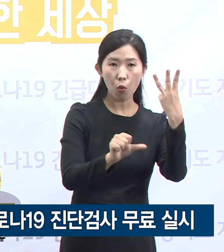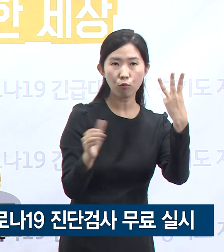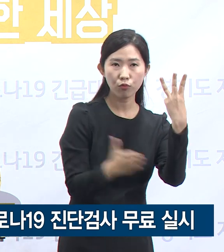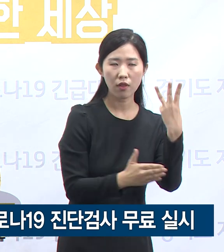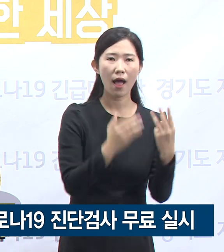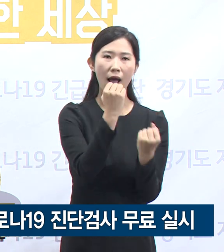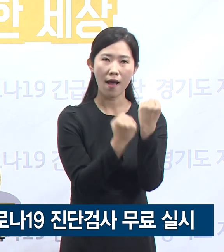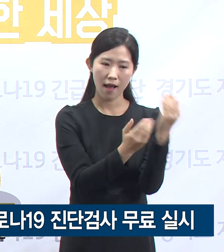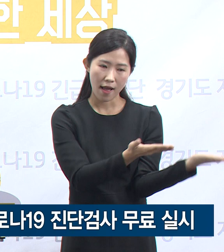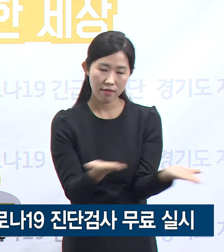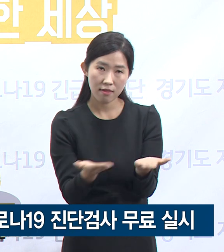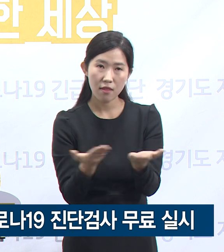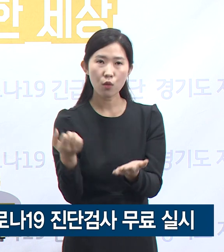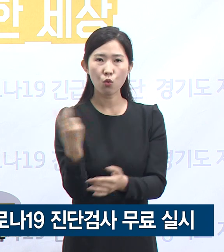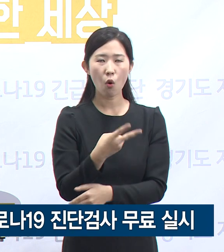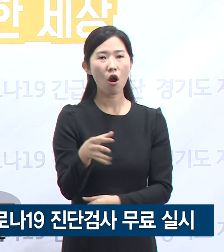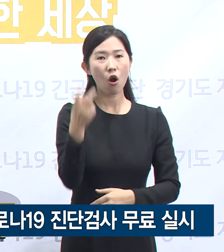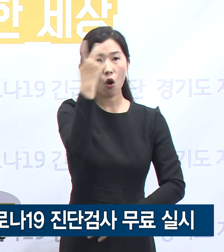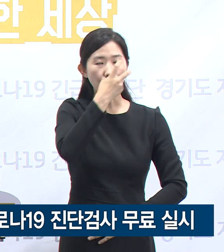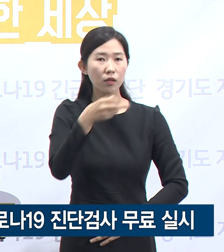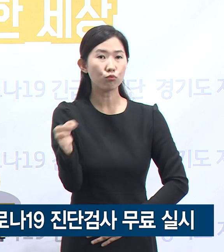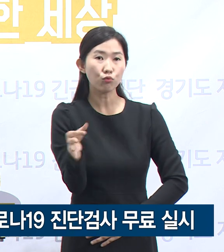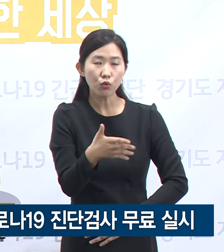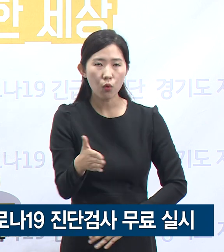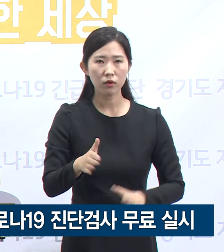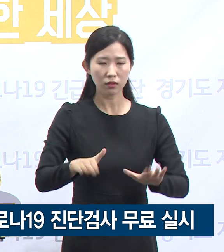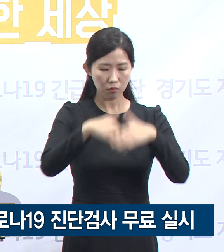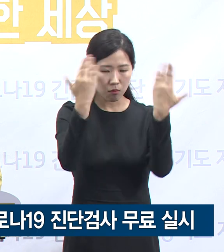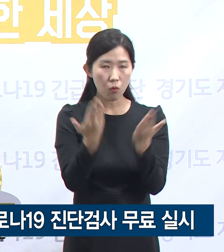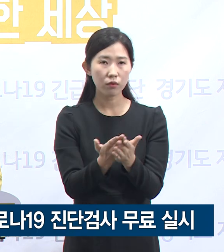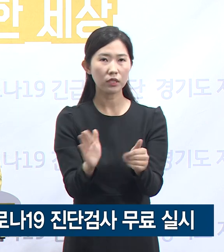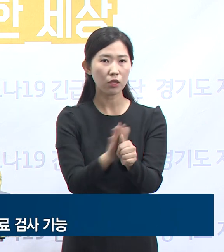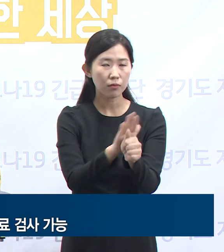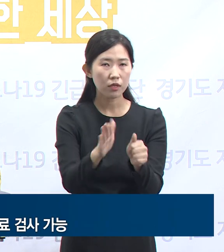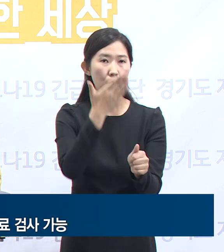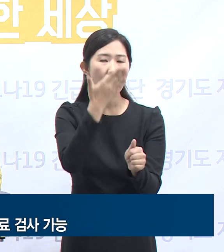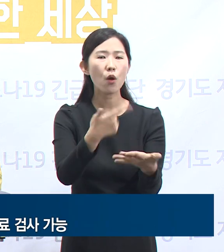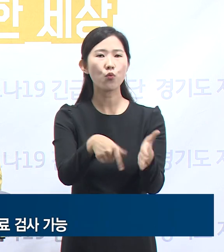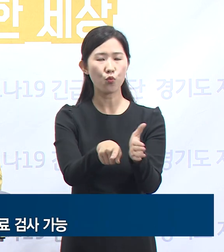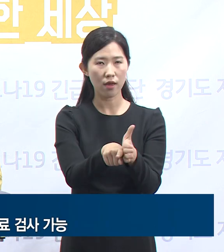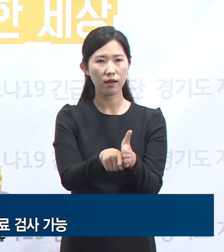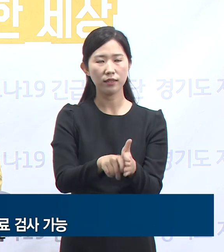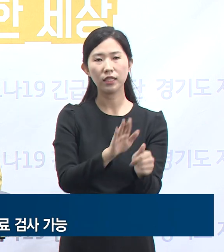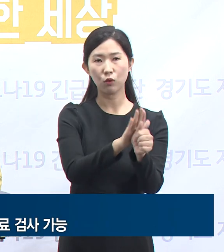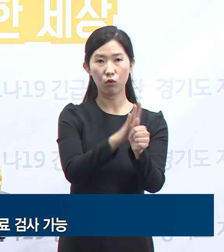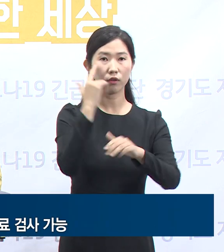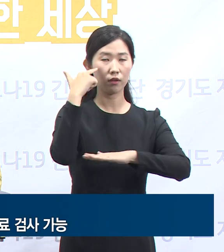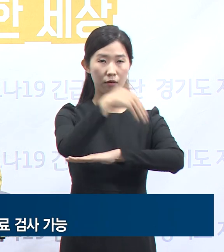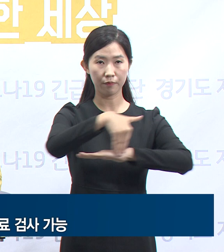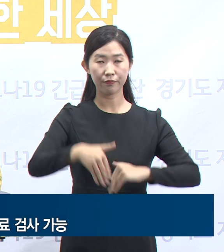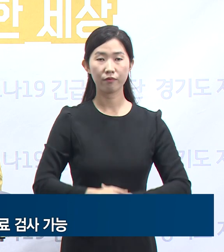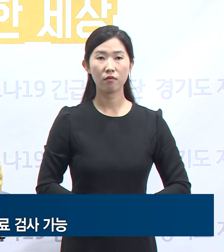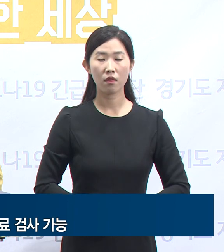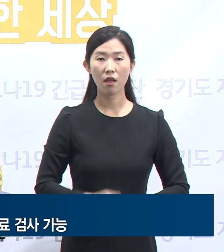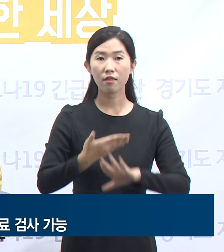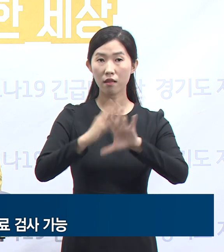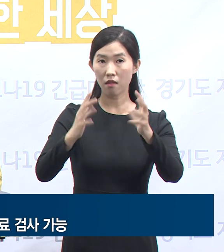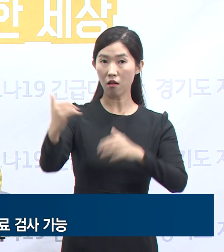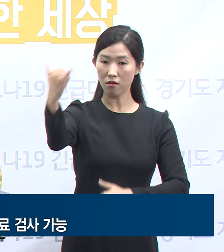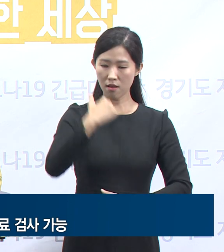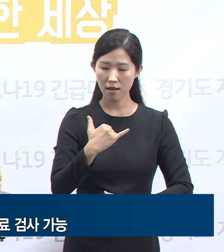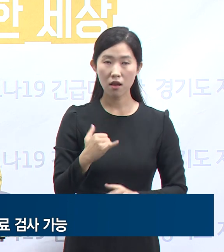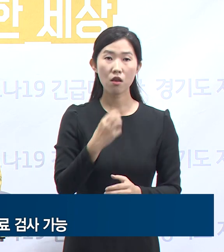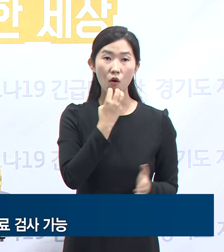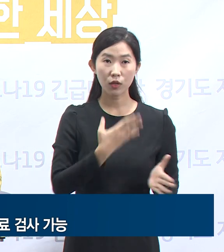무료 검사까지 원스톱 서비스를 받으실 수 있도록 지원하고 있습니다. 해외에서 입국하시는 도민께서는 검역